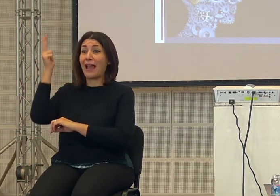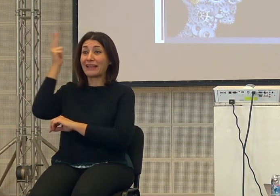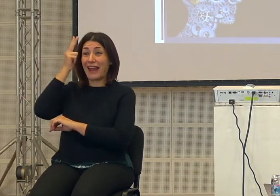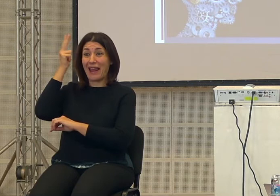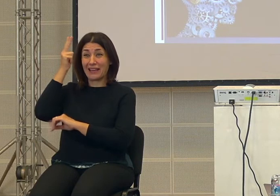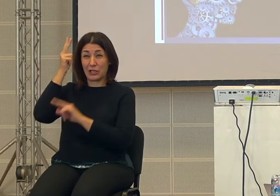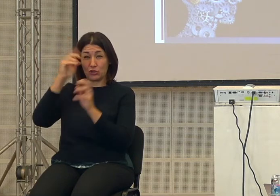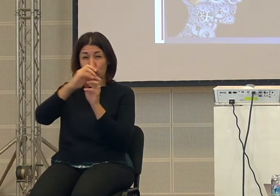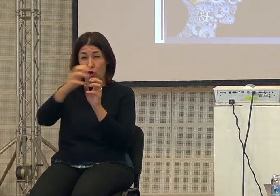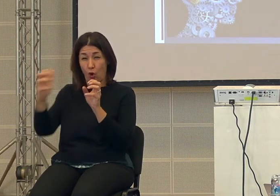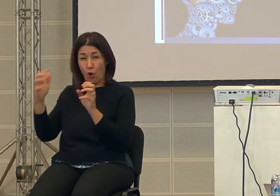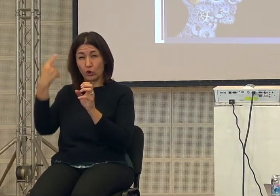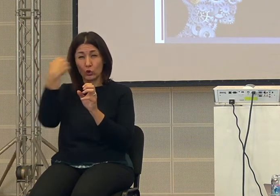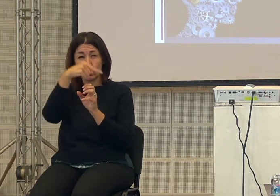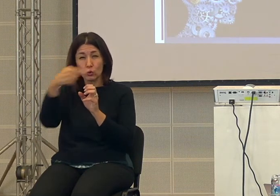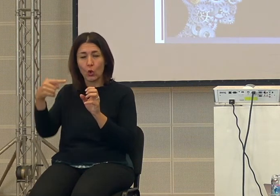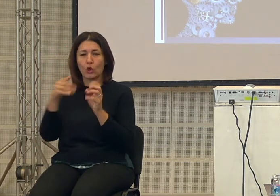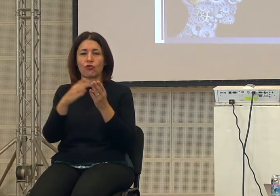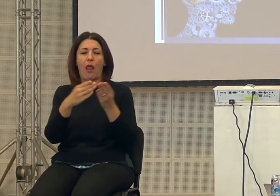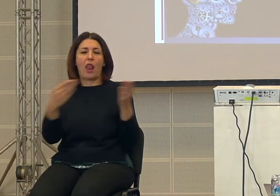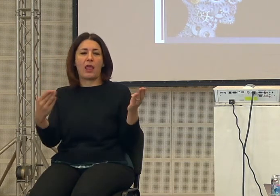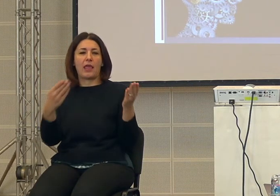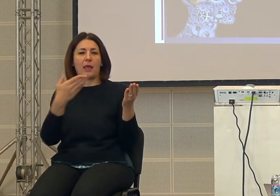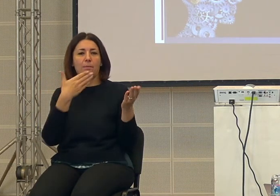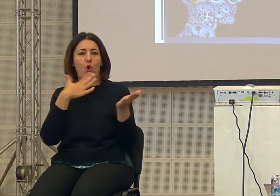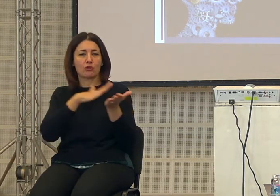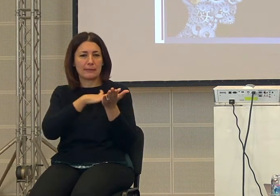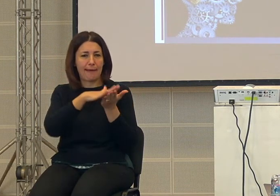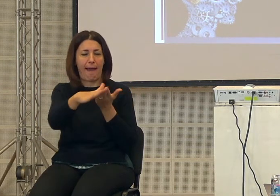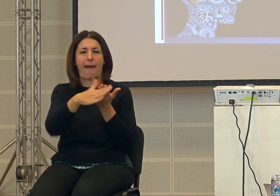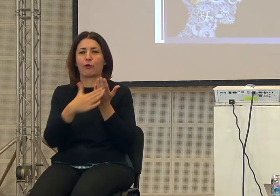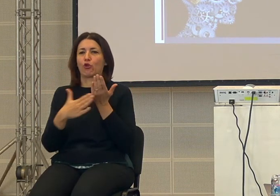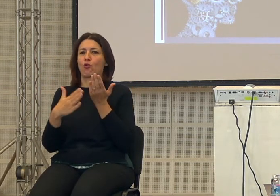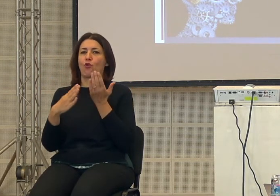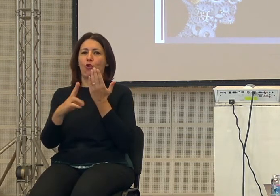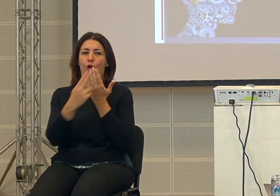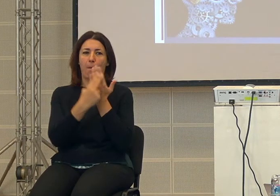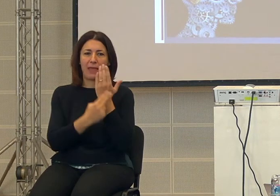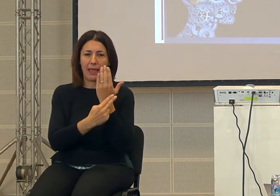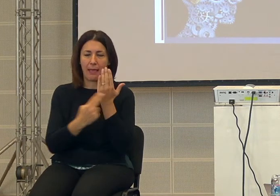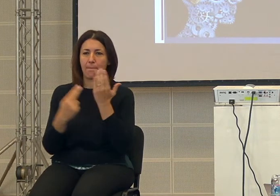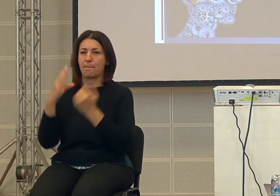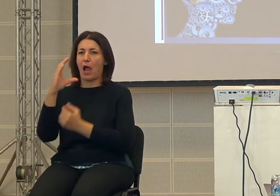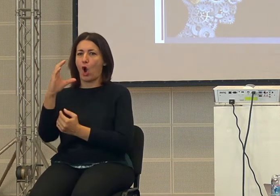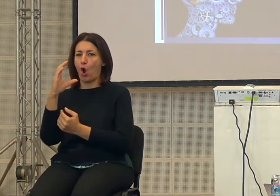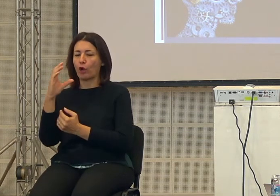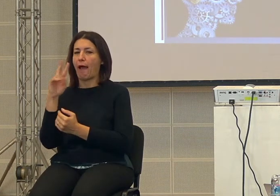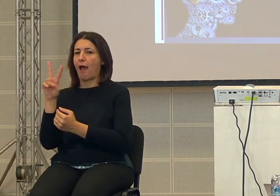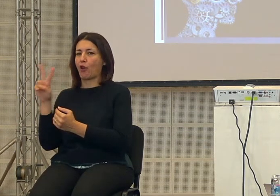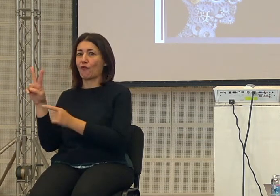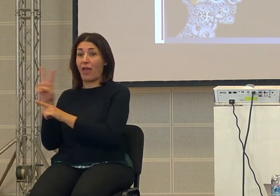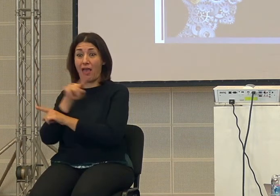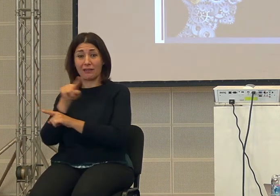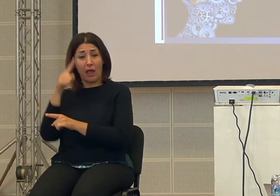società agricole con i loro libri sacri che vanno dal Corano alla Bibbia ai Veda credevano di sapere già